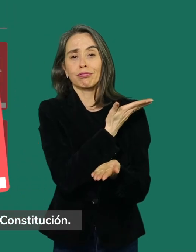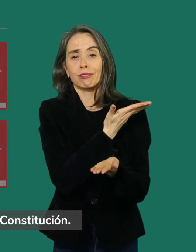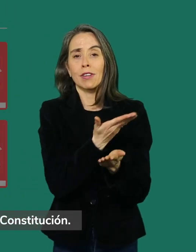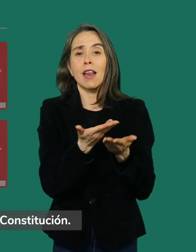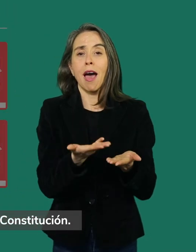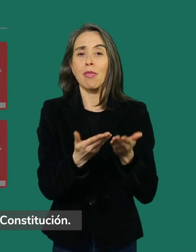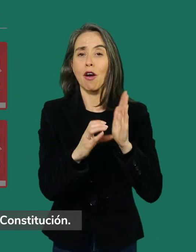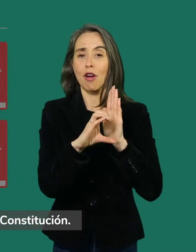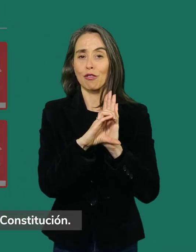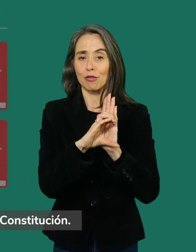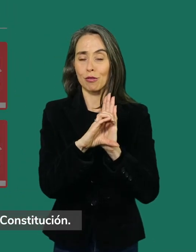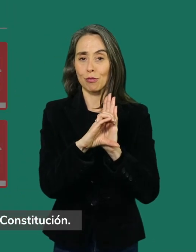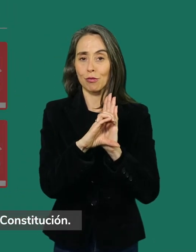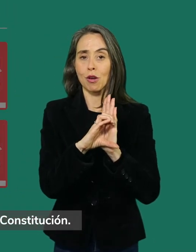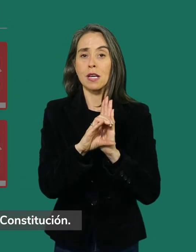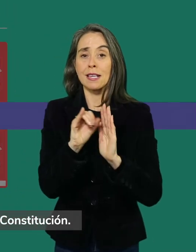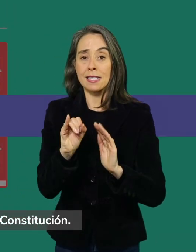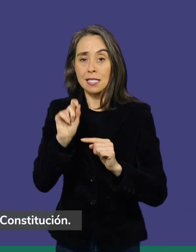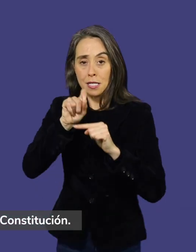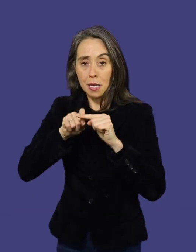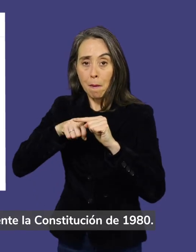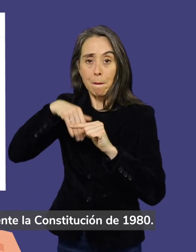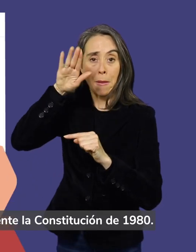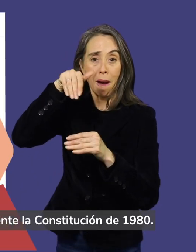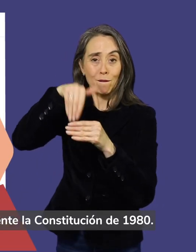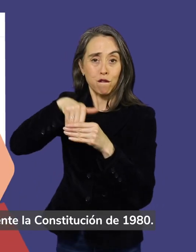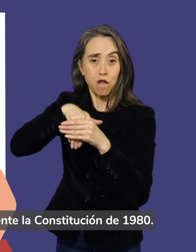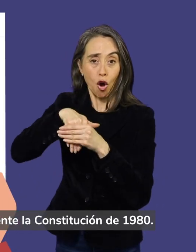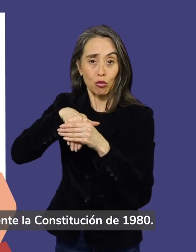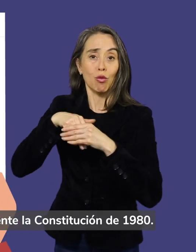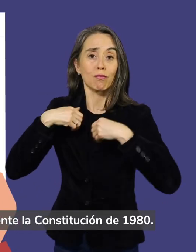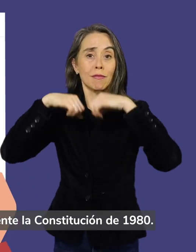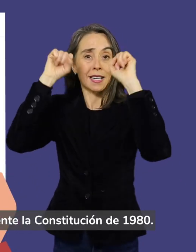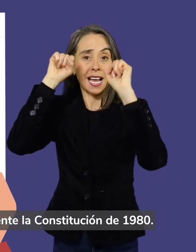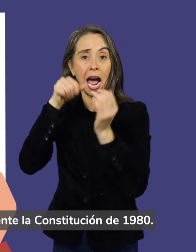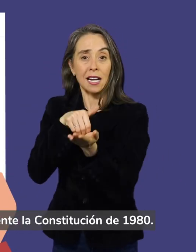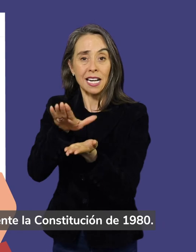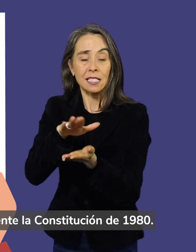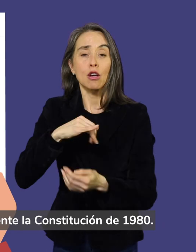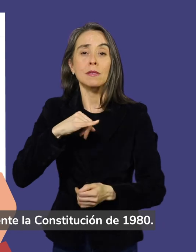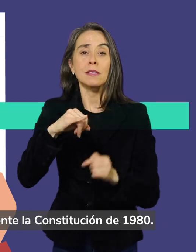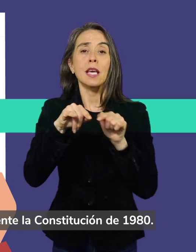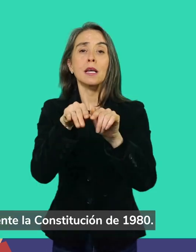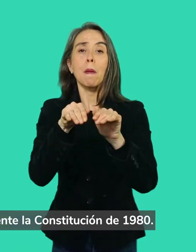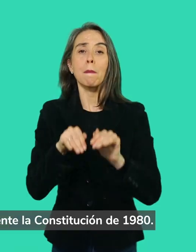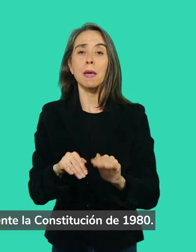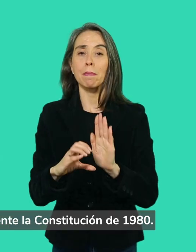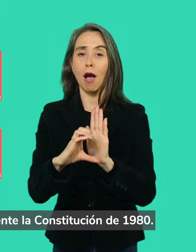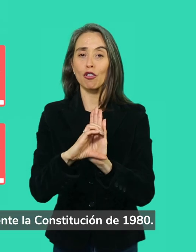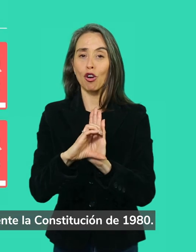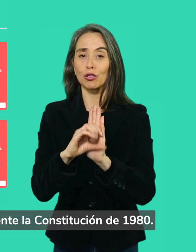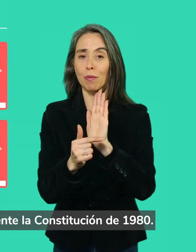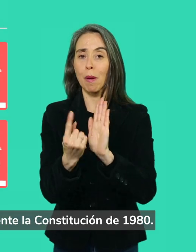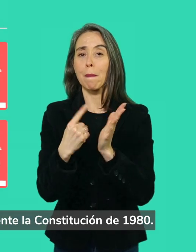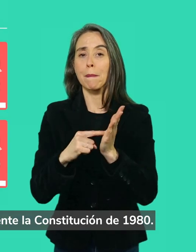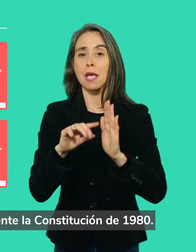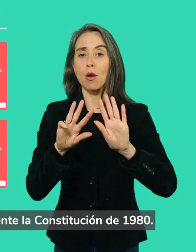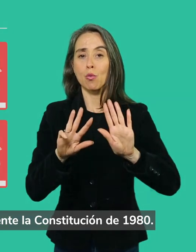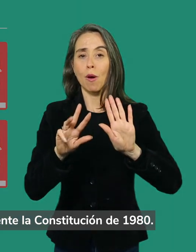constitución. Si gana la opción rechazo, continuará vigente la constitución de 1980.